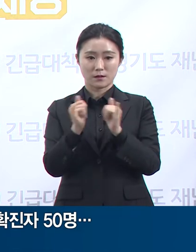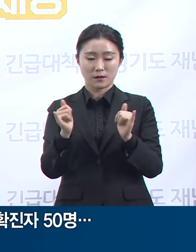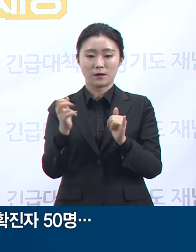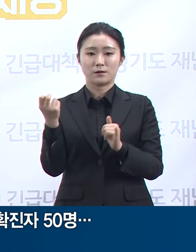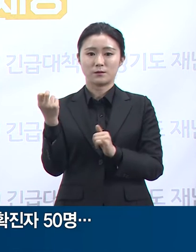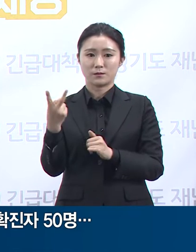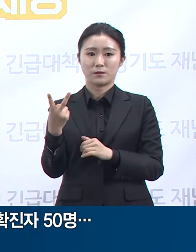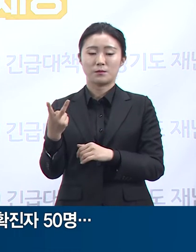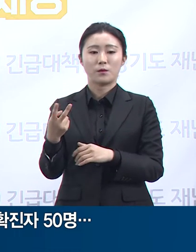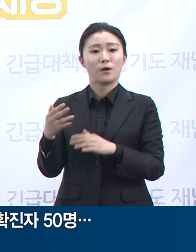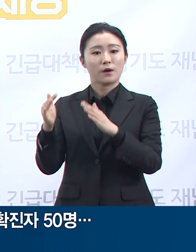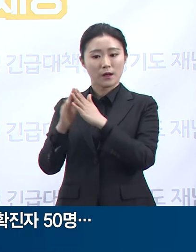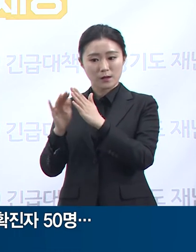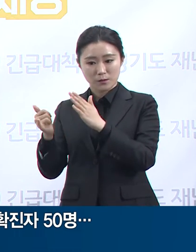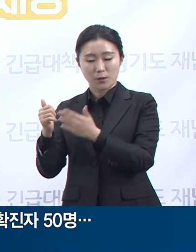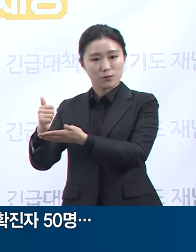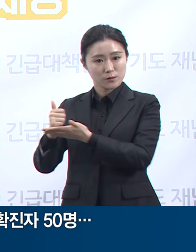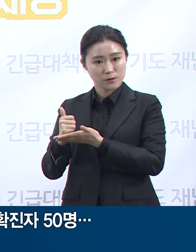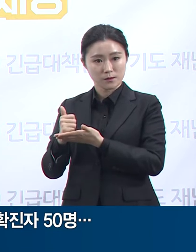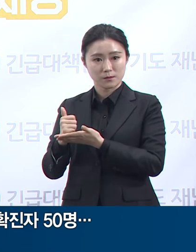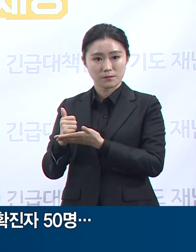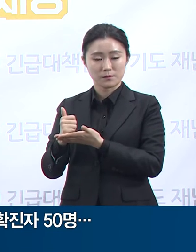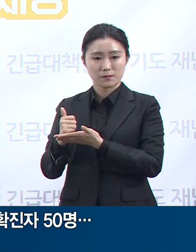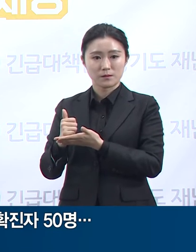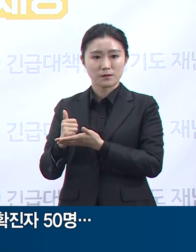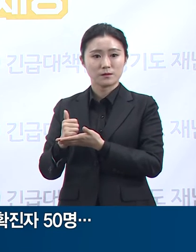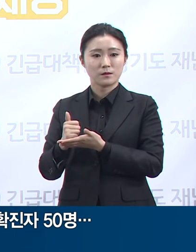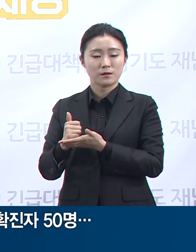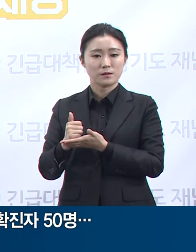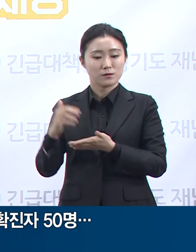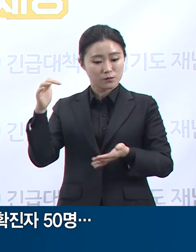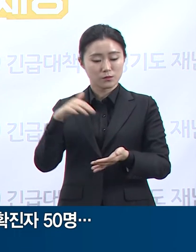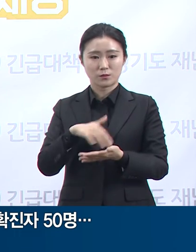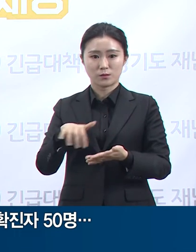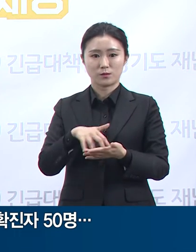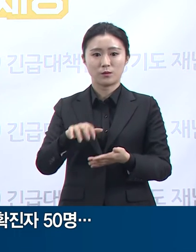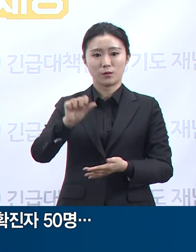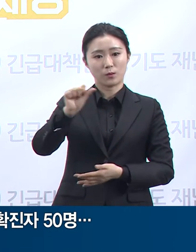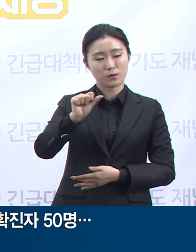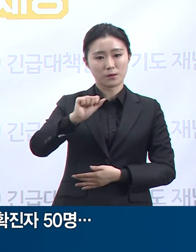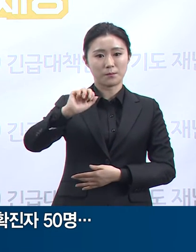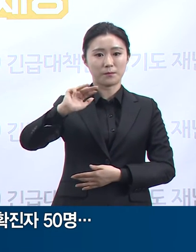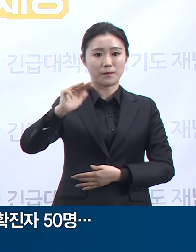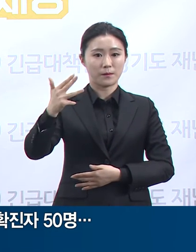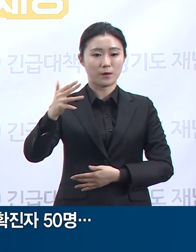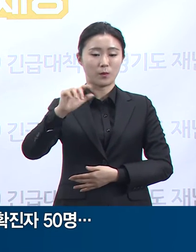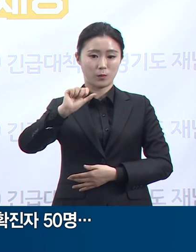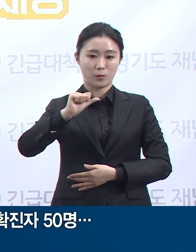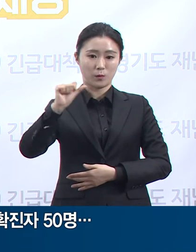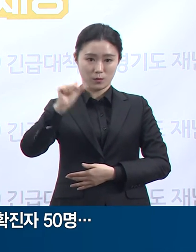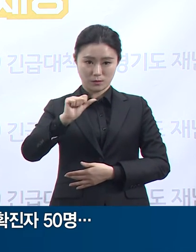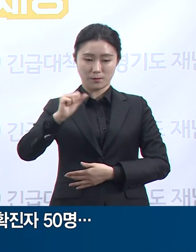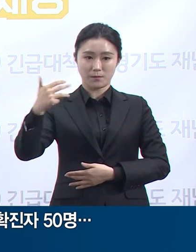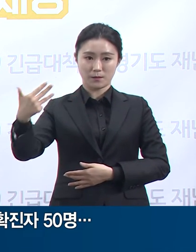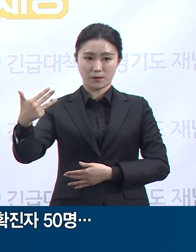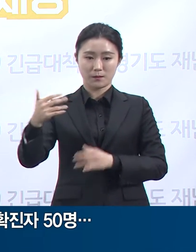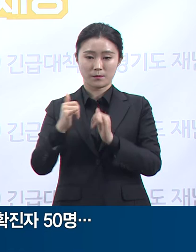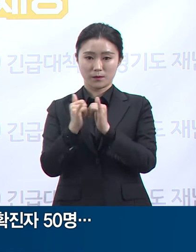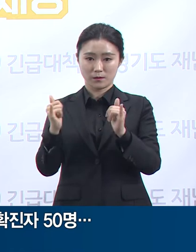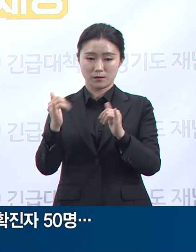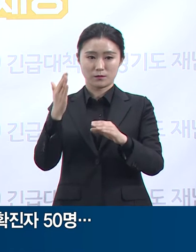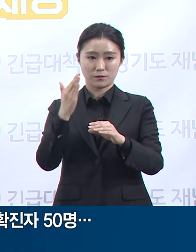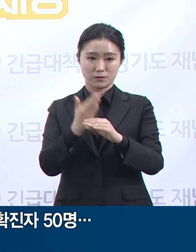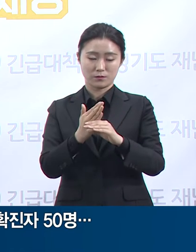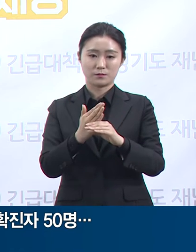간선기사 640명을 추가한 총 5,008명이며 이 중 4,788명에 대해